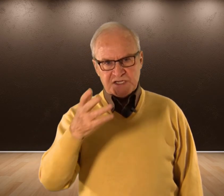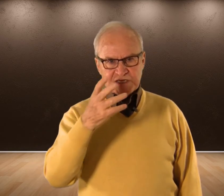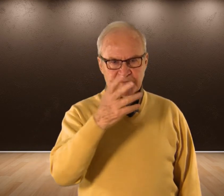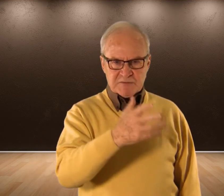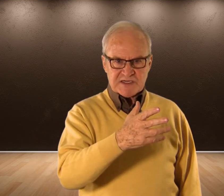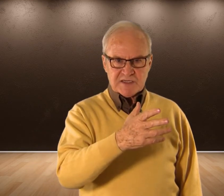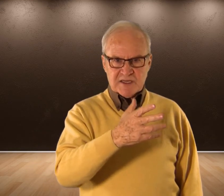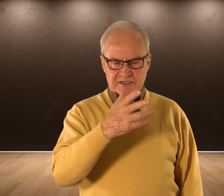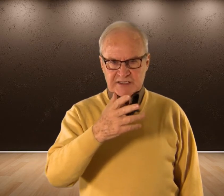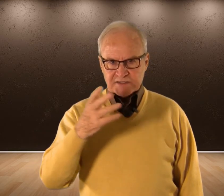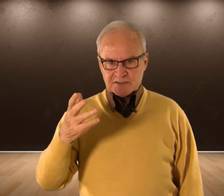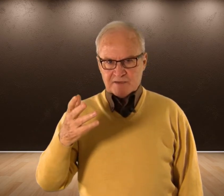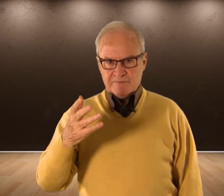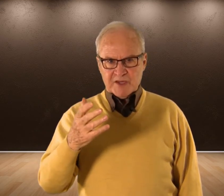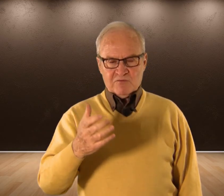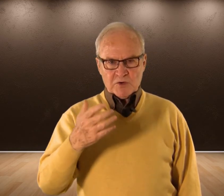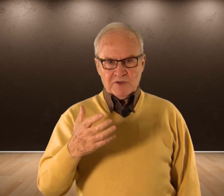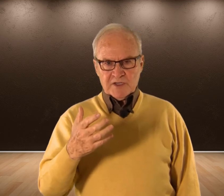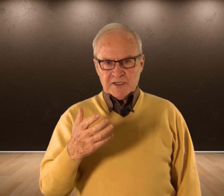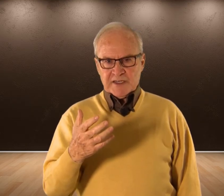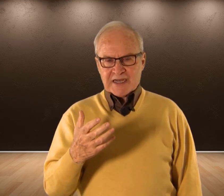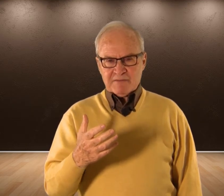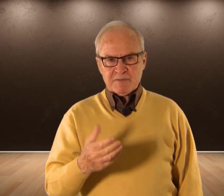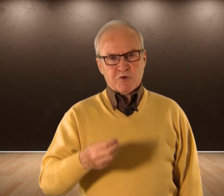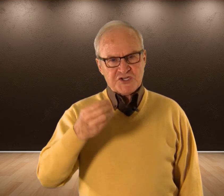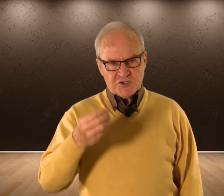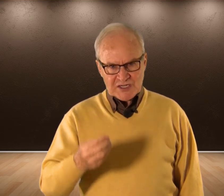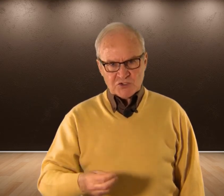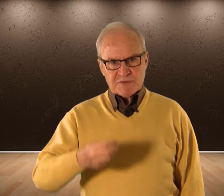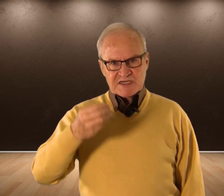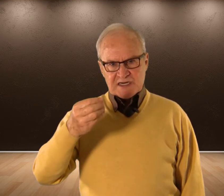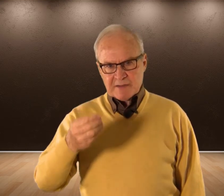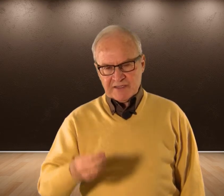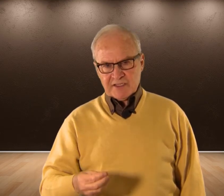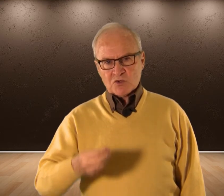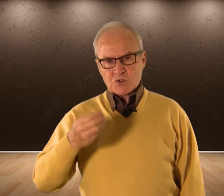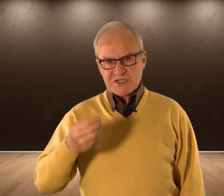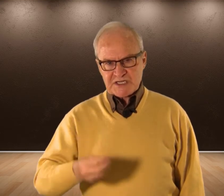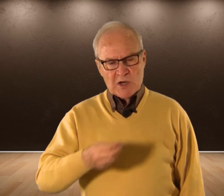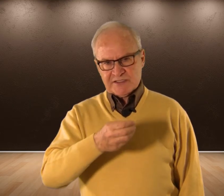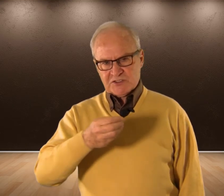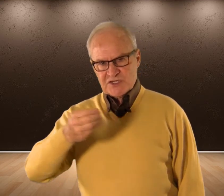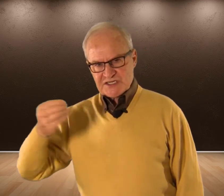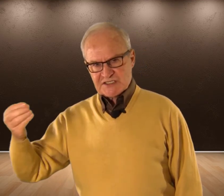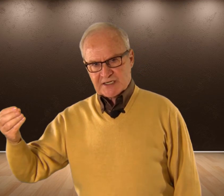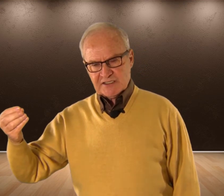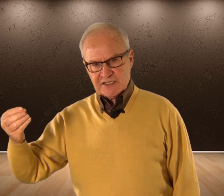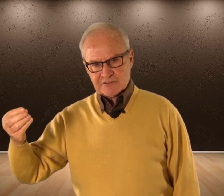Y ellas mismas Etcétera Etcétera Fueron Cada vez Posicionándose Más claramente Con su deseo Ante todas estas Realidades